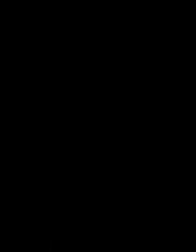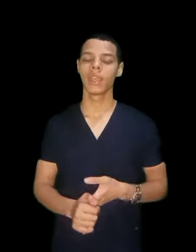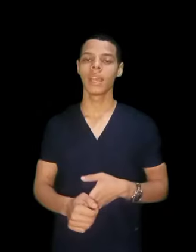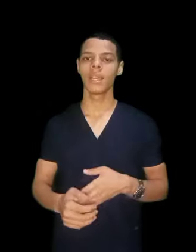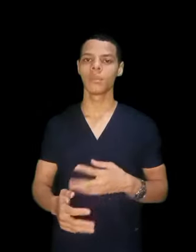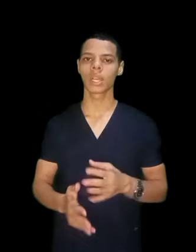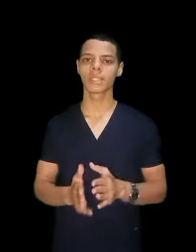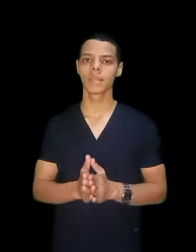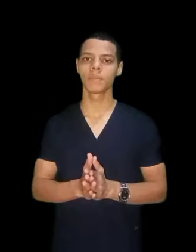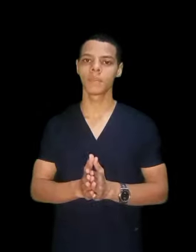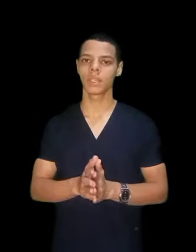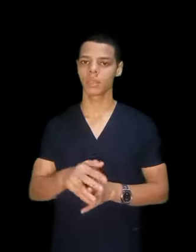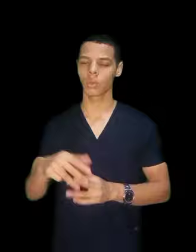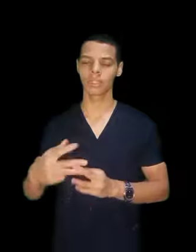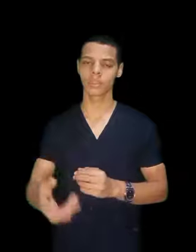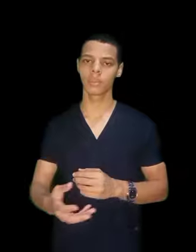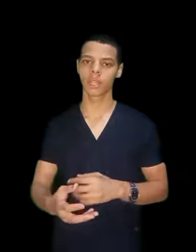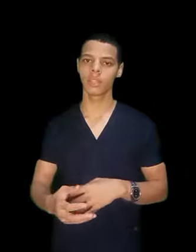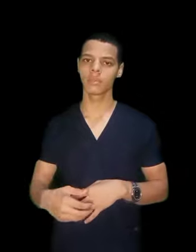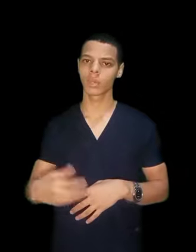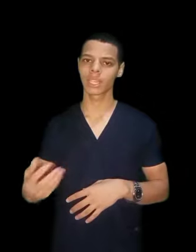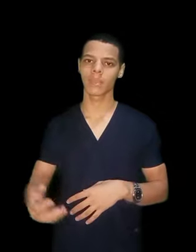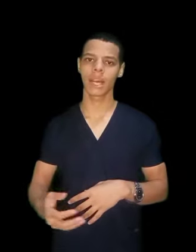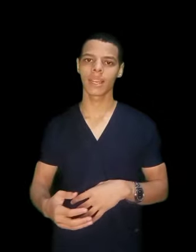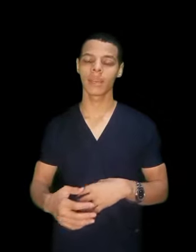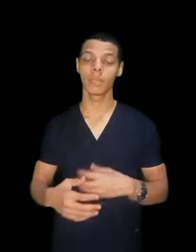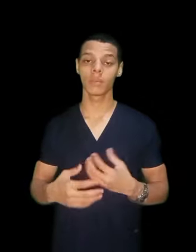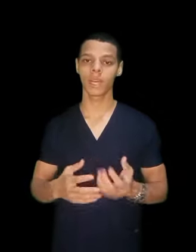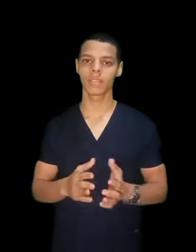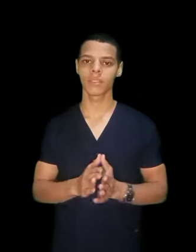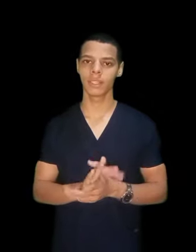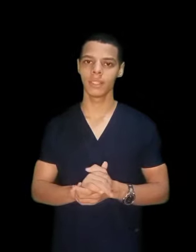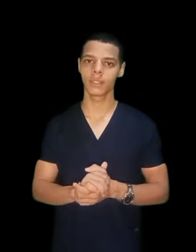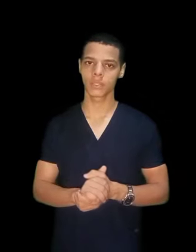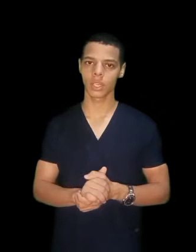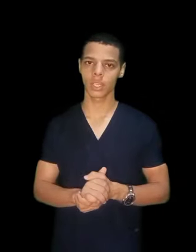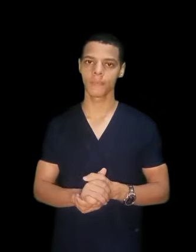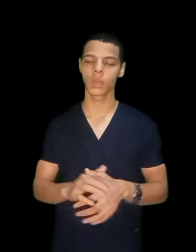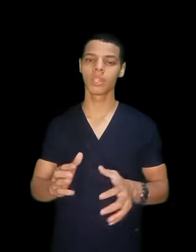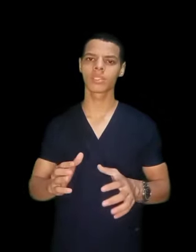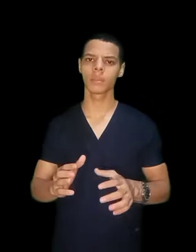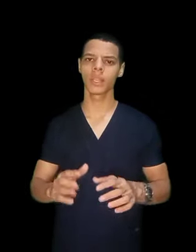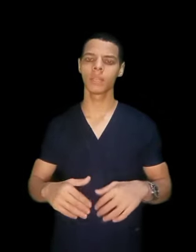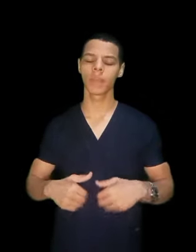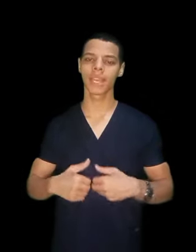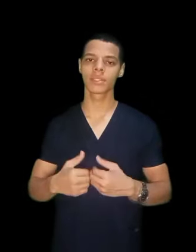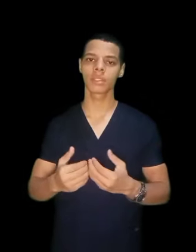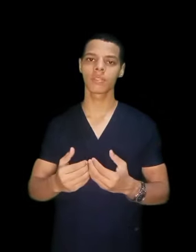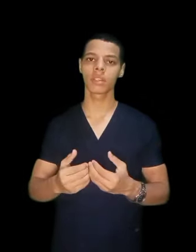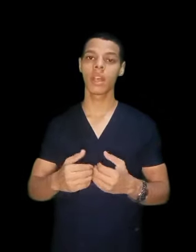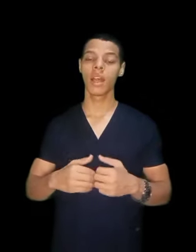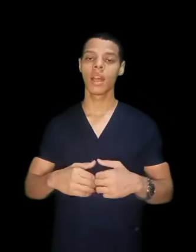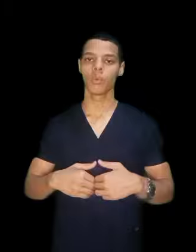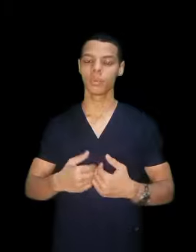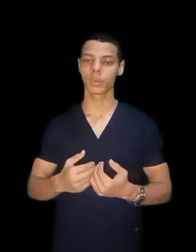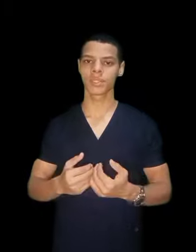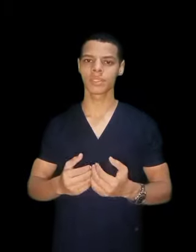المرتب كلية التمريد مرتب اعلى من معهد فني الصحي كلية التمريد مجال الصفر وفرص